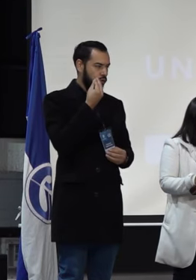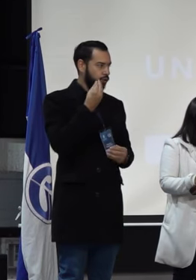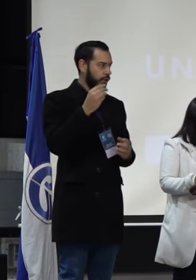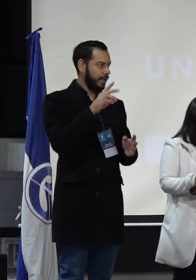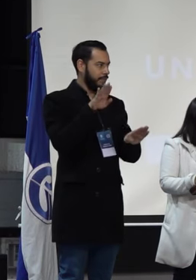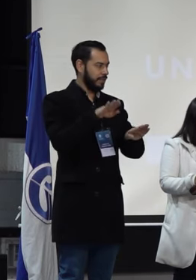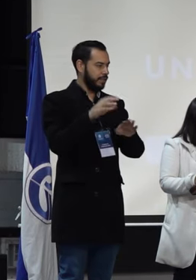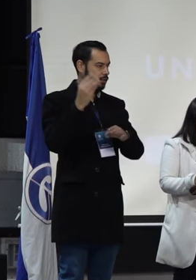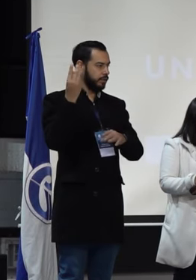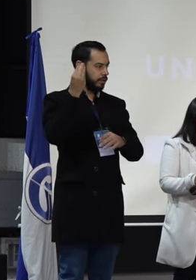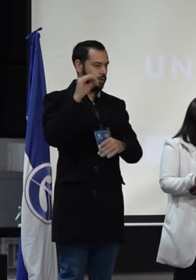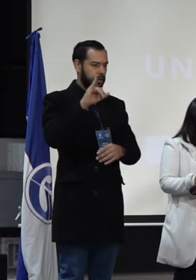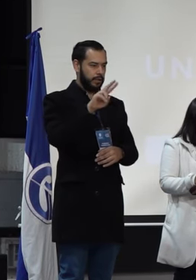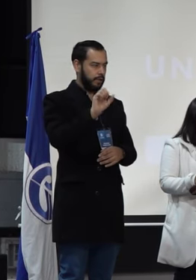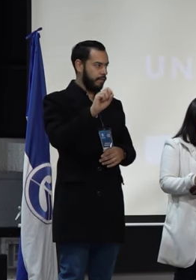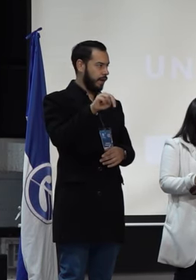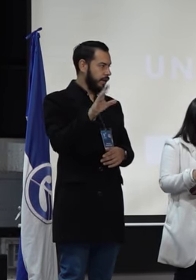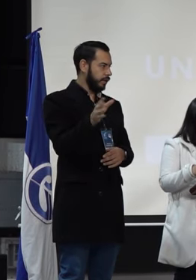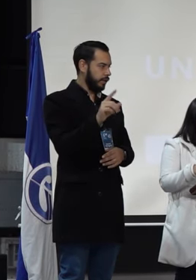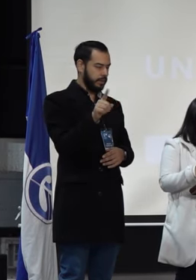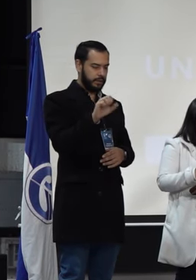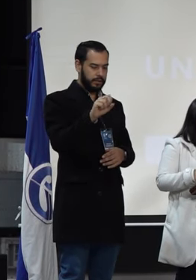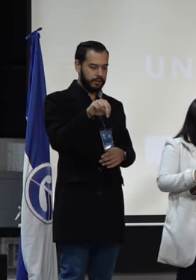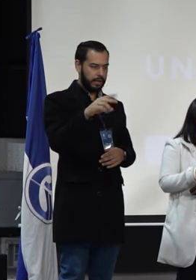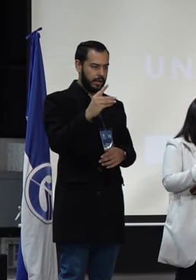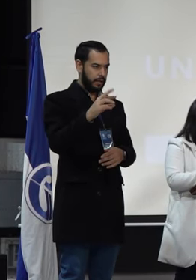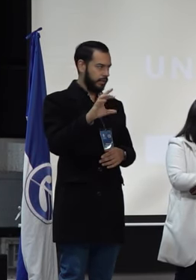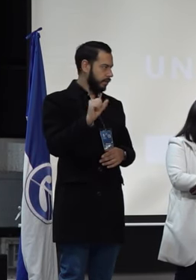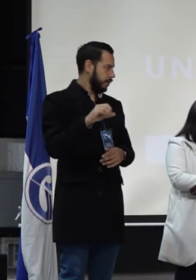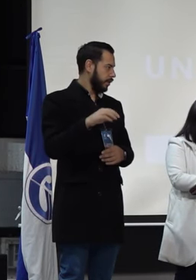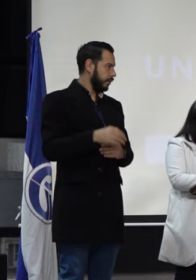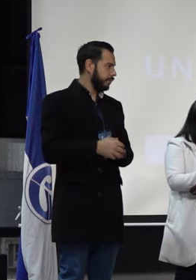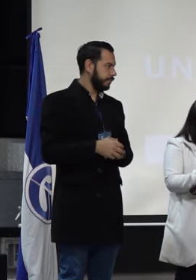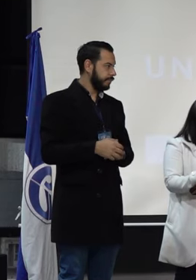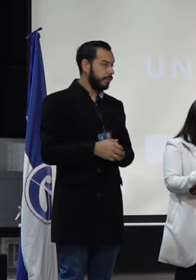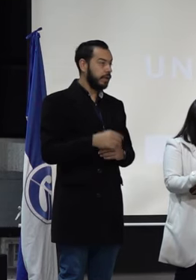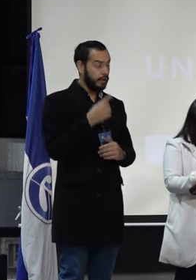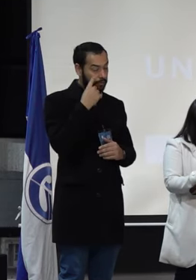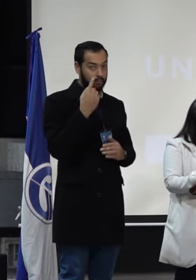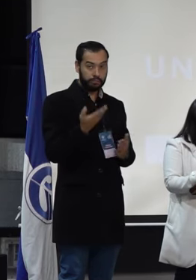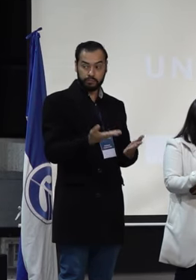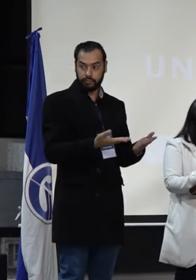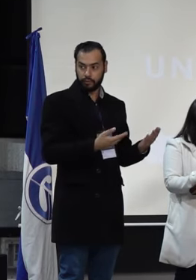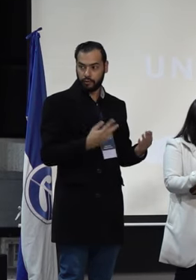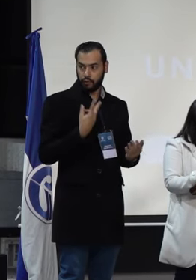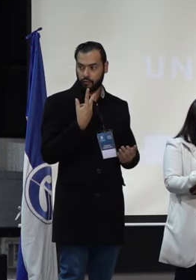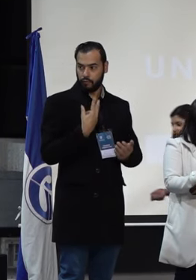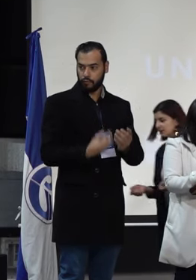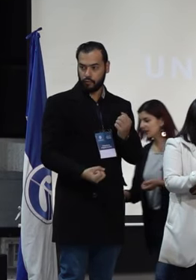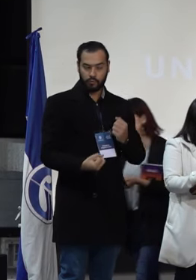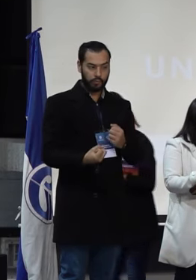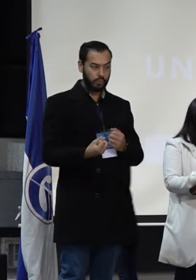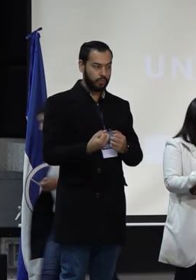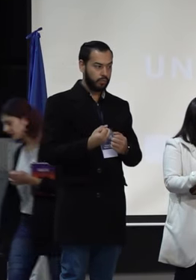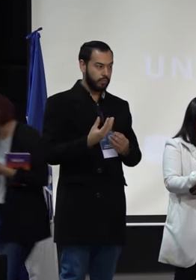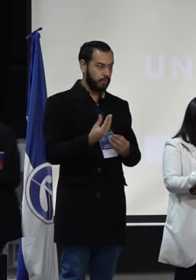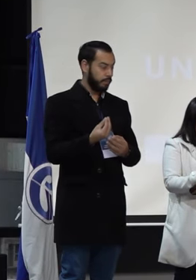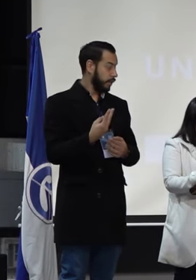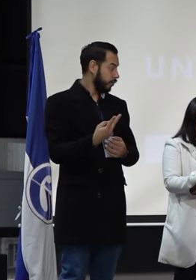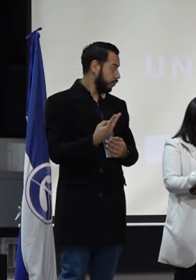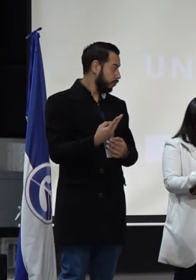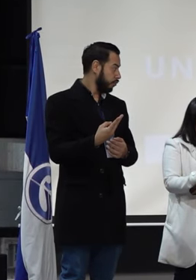integrada por Iván Camilo Aguilar Restrepo y Sandra Patrizia Castro Marroquín. Hacemos el llamado a la fórmula número dos para